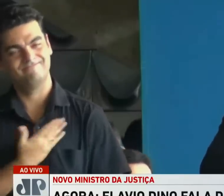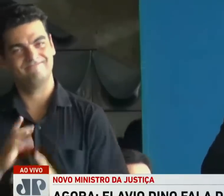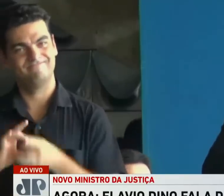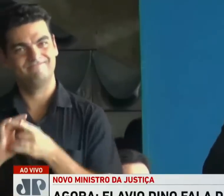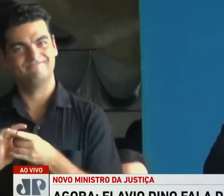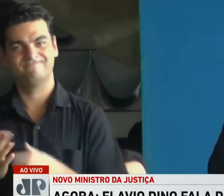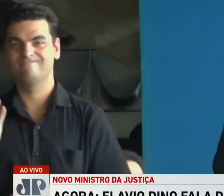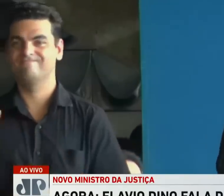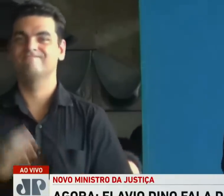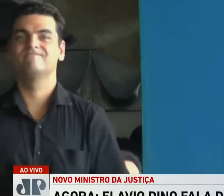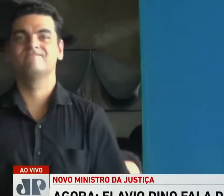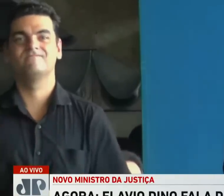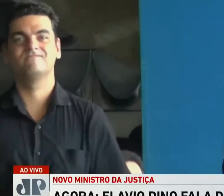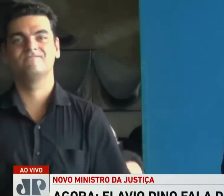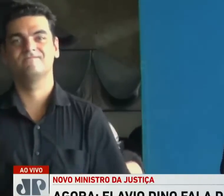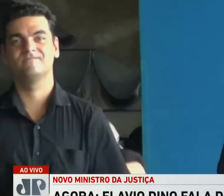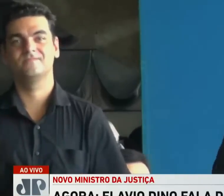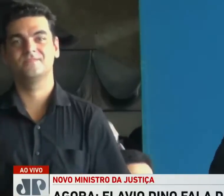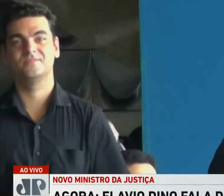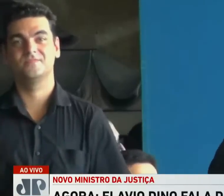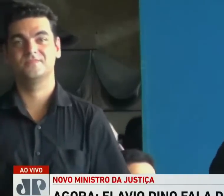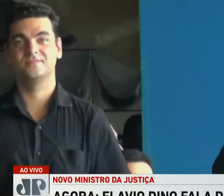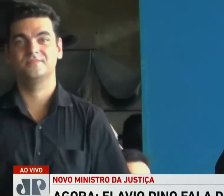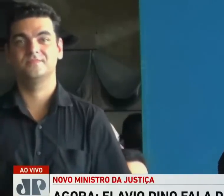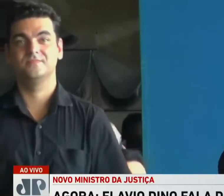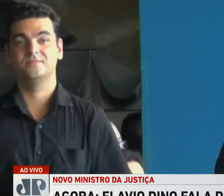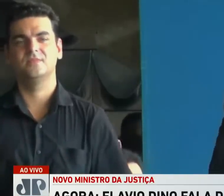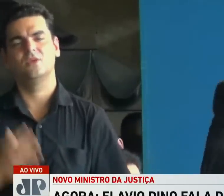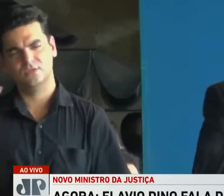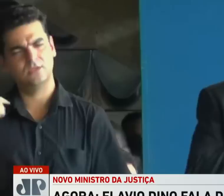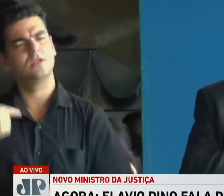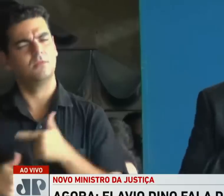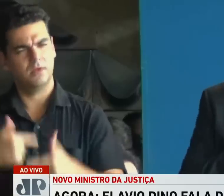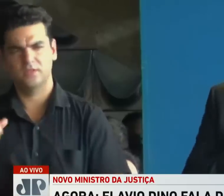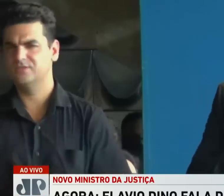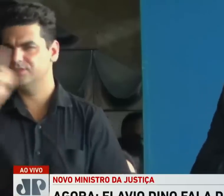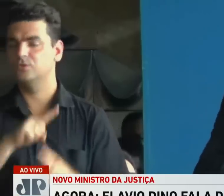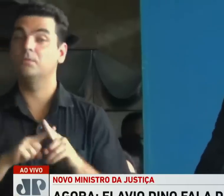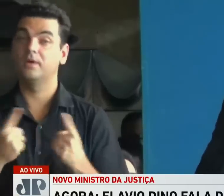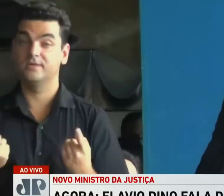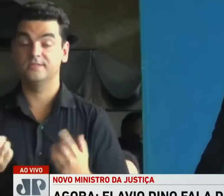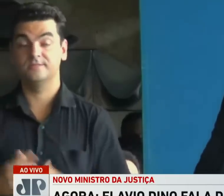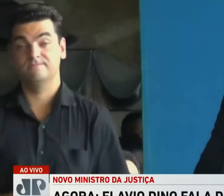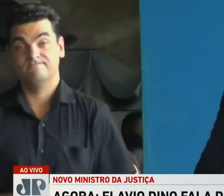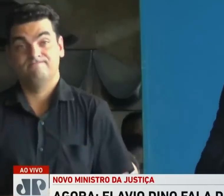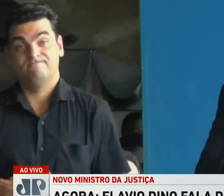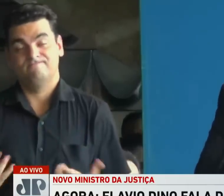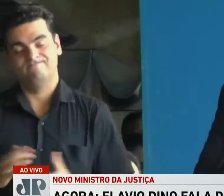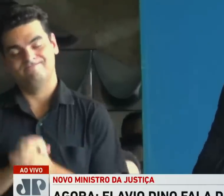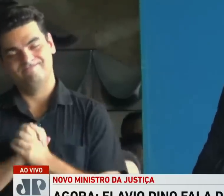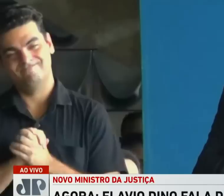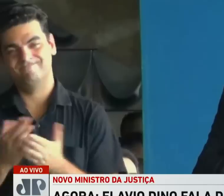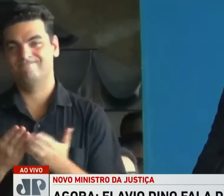governadores e compartilhamos, doutor Márcio, dores e sofrimentos. E por isso peço que transmita o meu